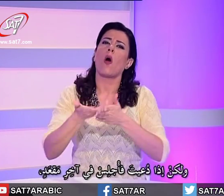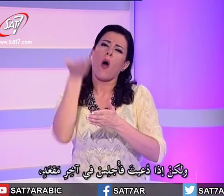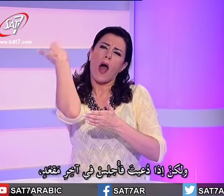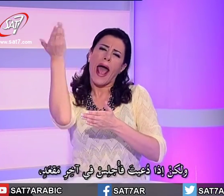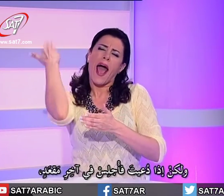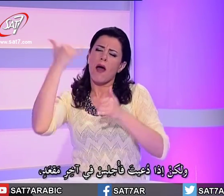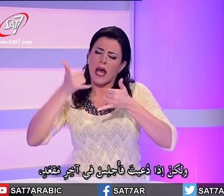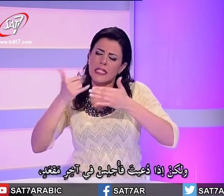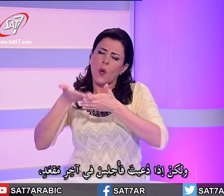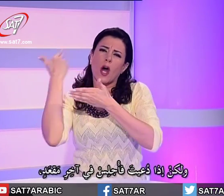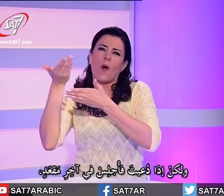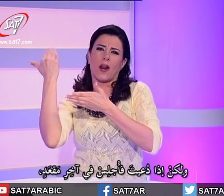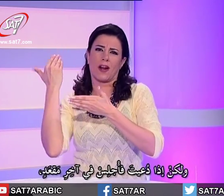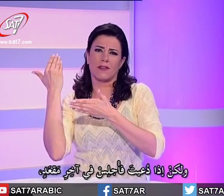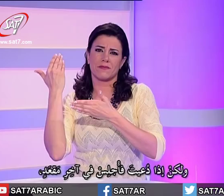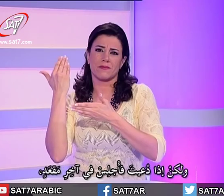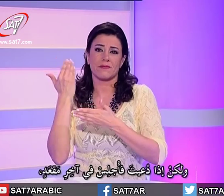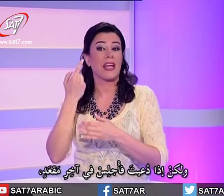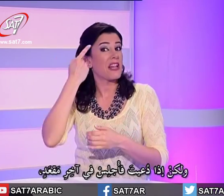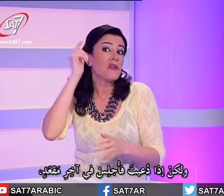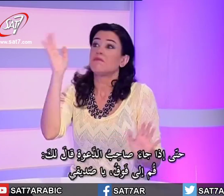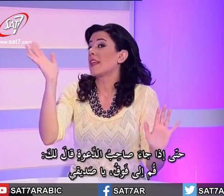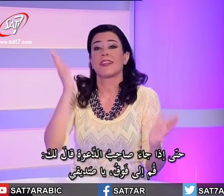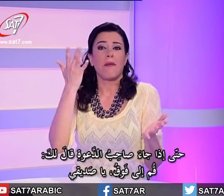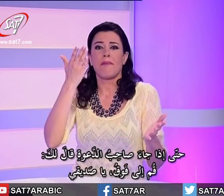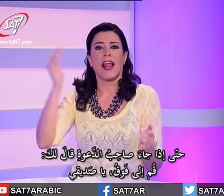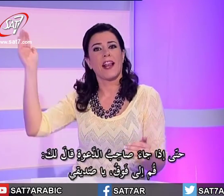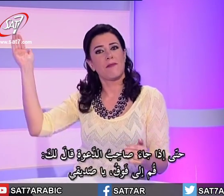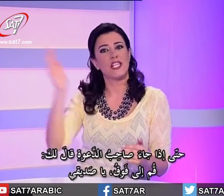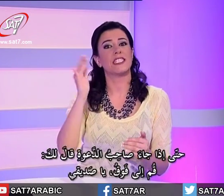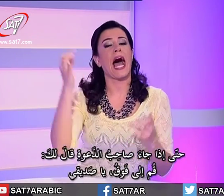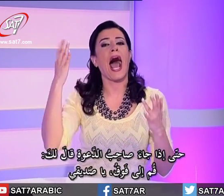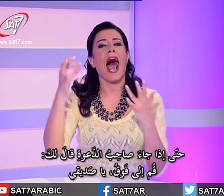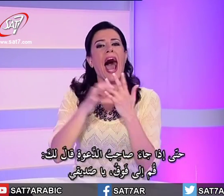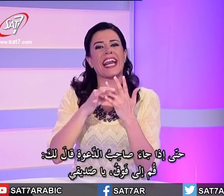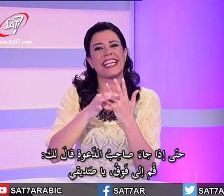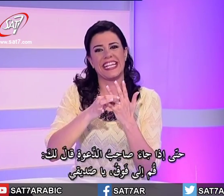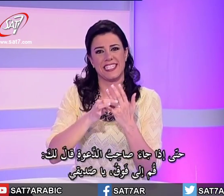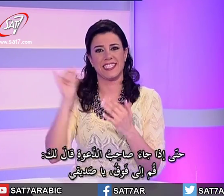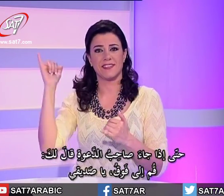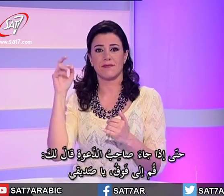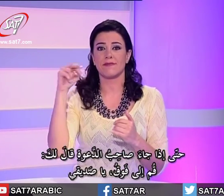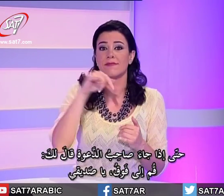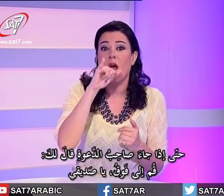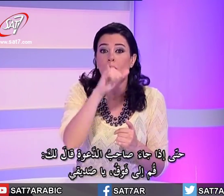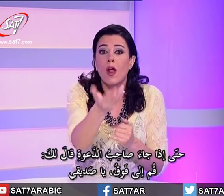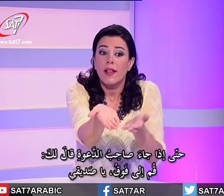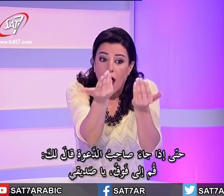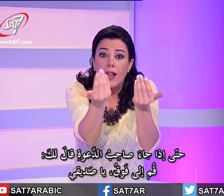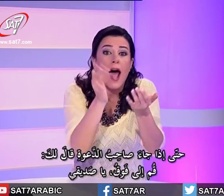آخر مقعد حتى إذا جاء صاحب الدعوة قال لك قم إلى فوق يا